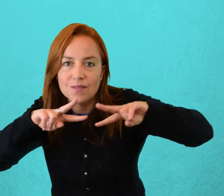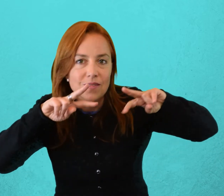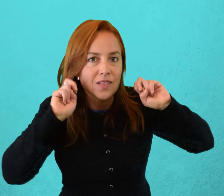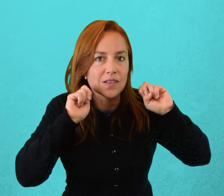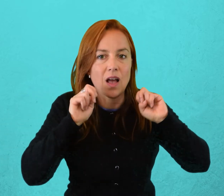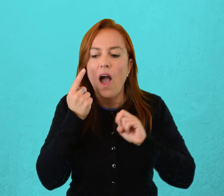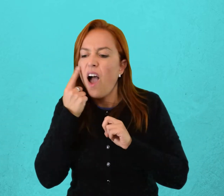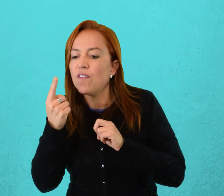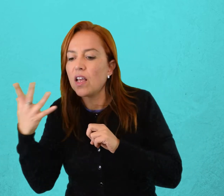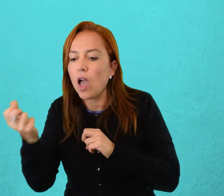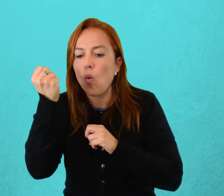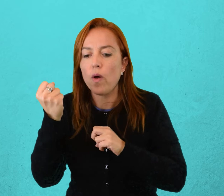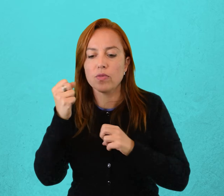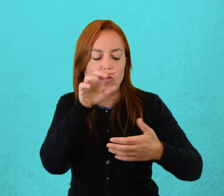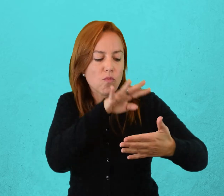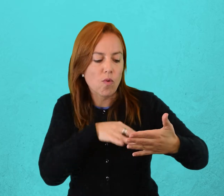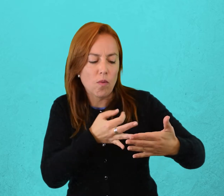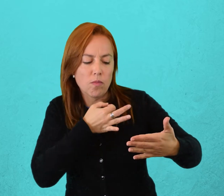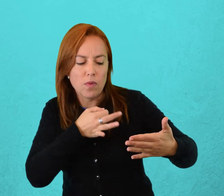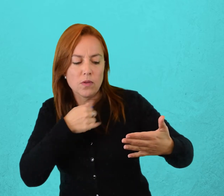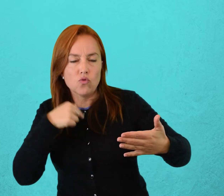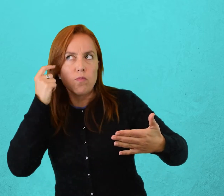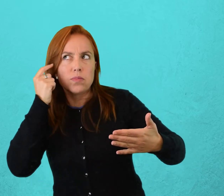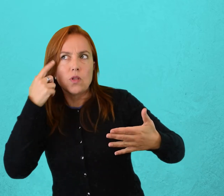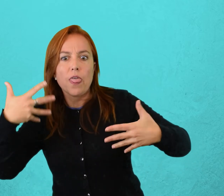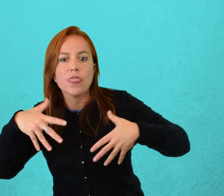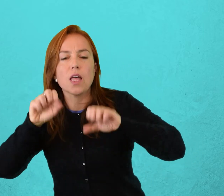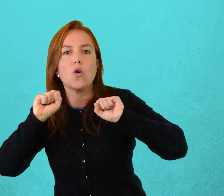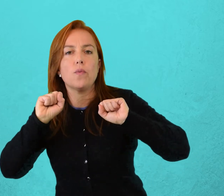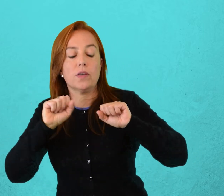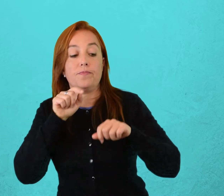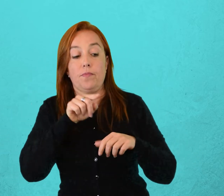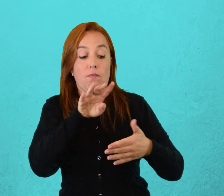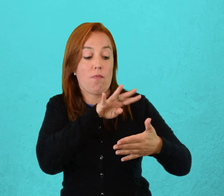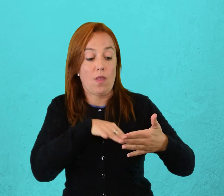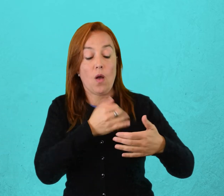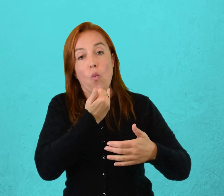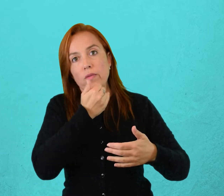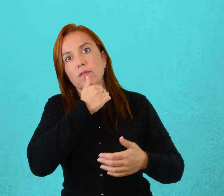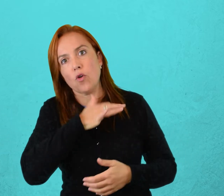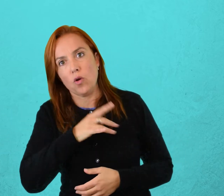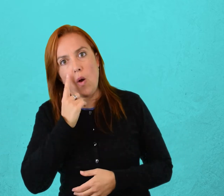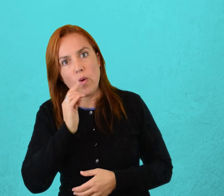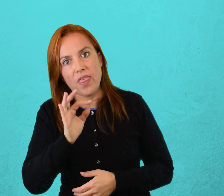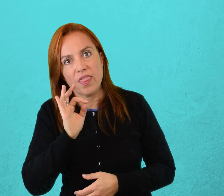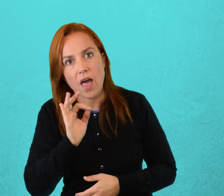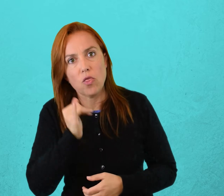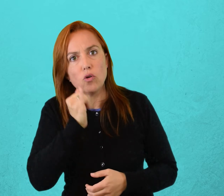las pistas que nos da el narrador, quien nos cuenta la historia. Y cuidado, que si nos perdemos